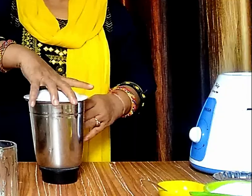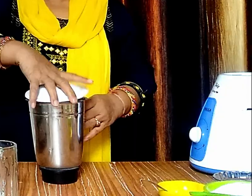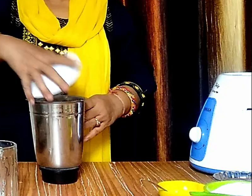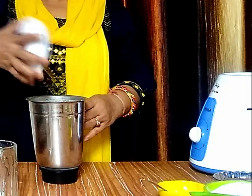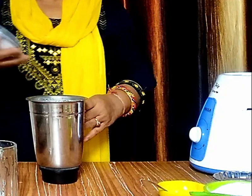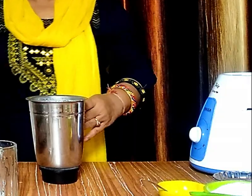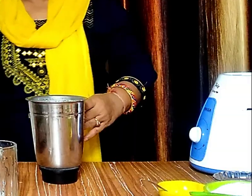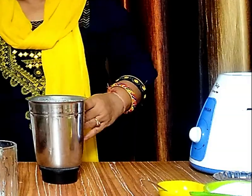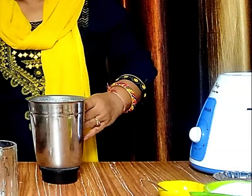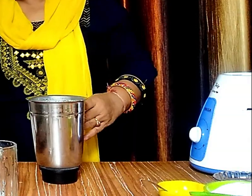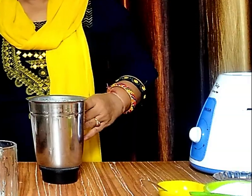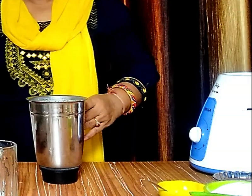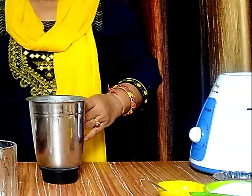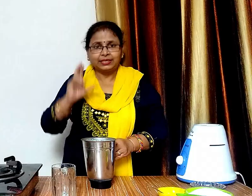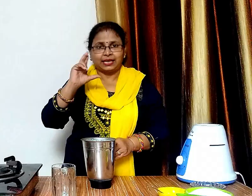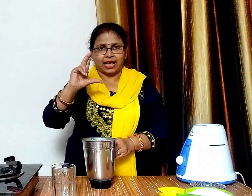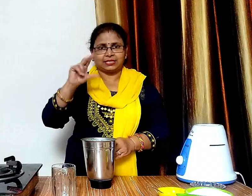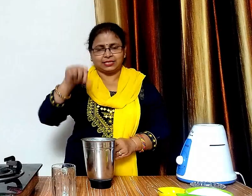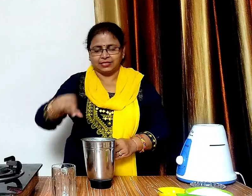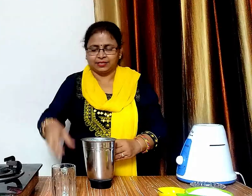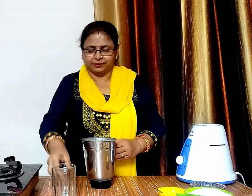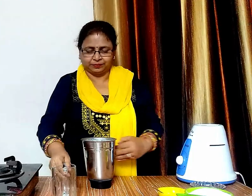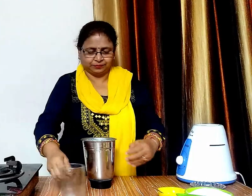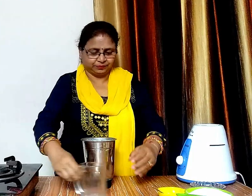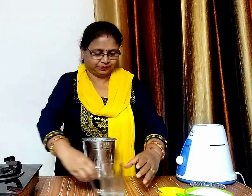बनाना शेक भी बन गया है अब हम इसको एक ग्लास में निकाल लेंगे